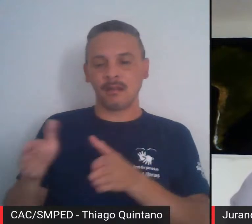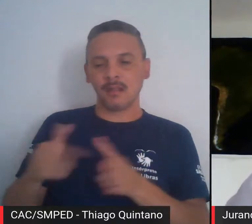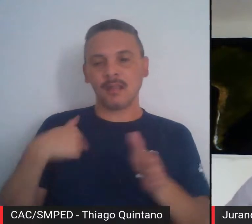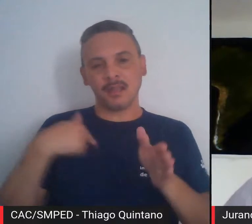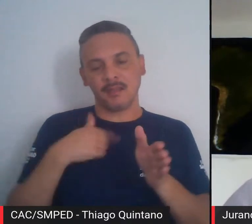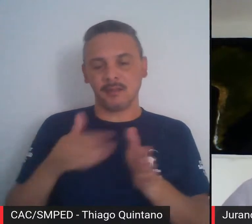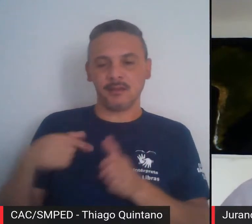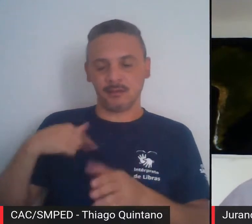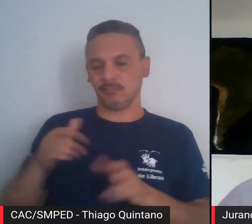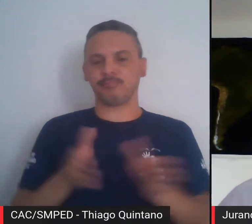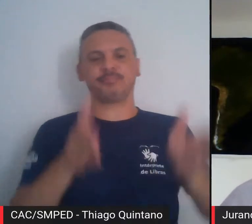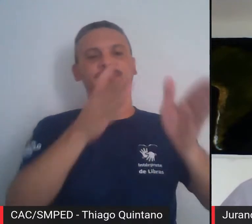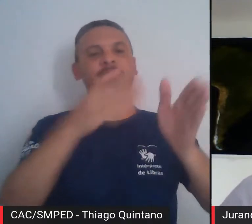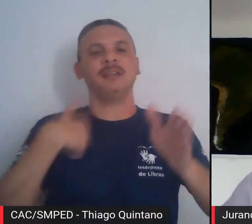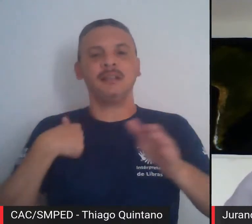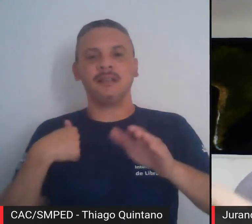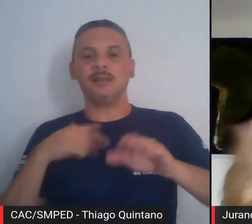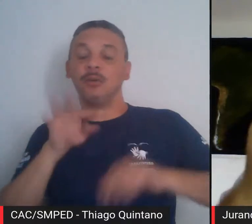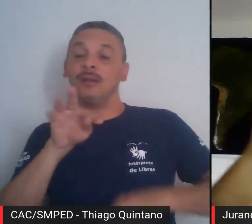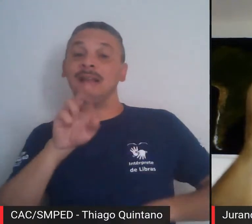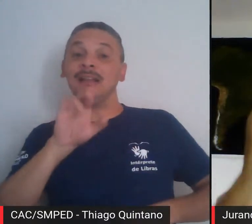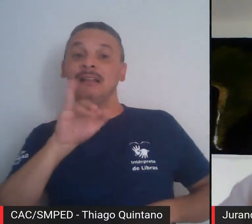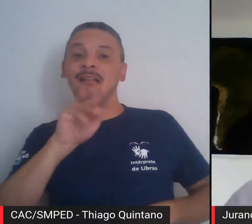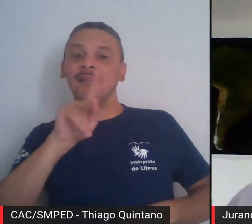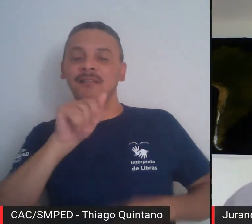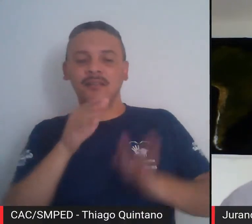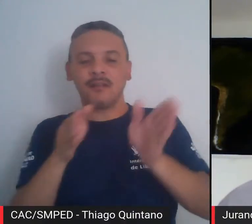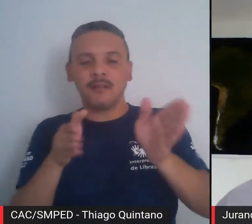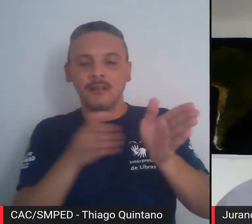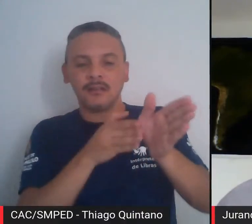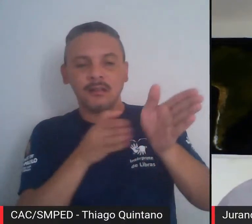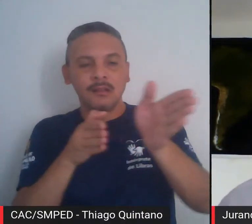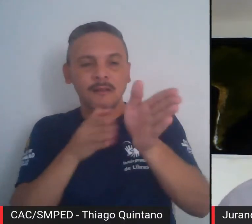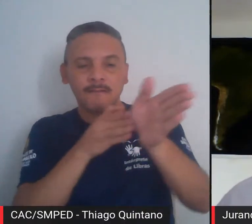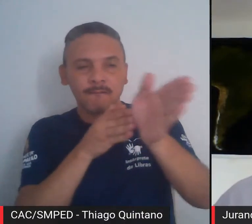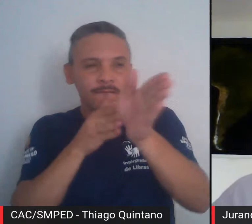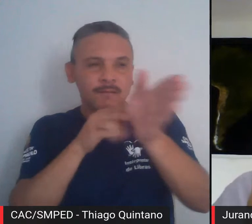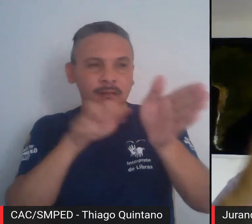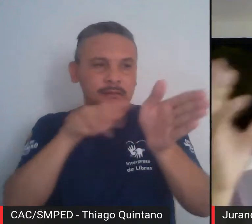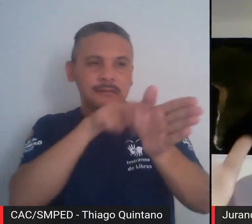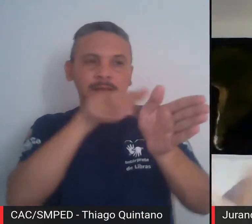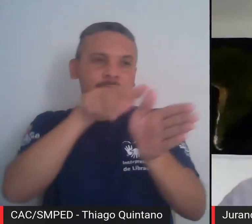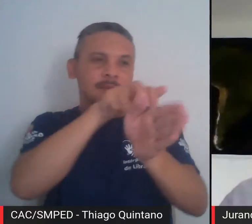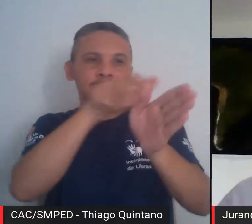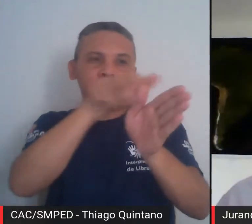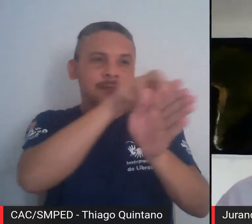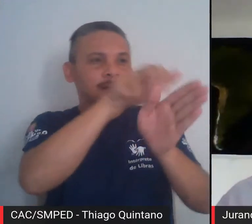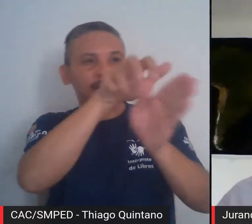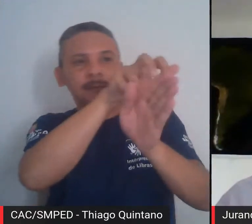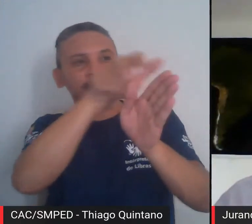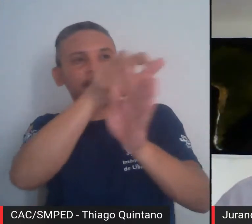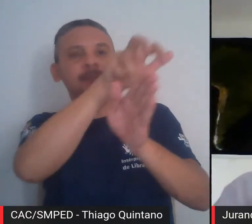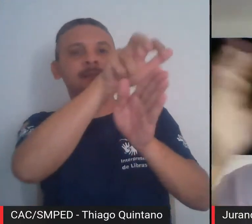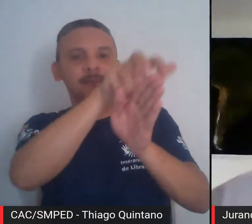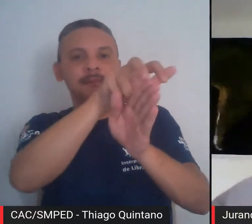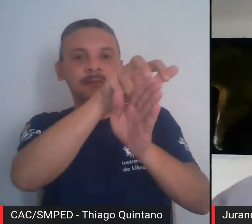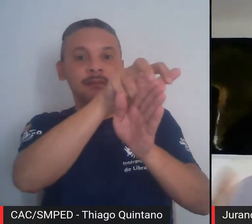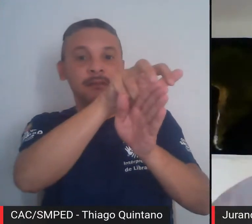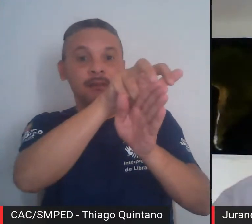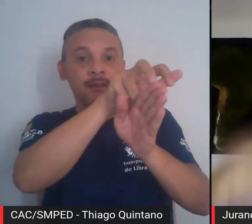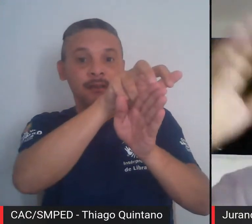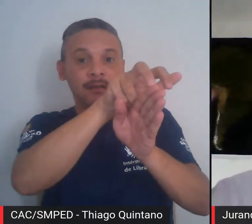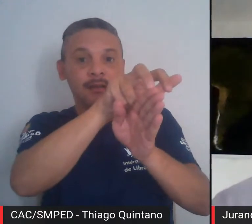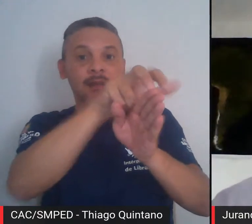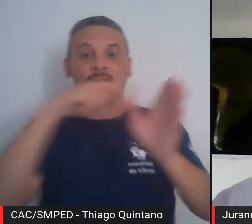estrada que tem lá, mas pela trilha no meio do mato, e que chega até a um certo ponto e depois sai do